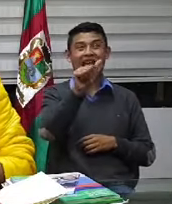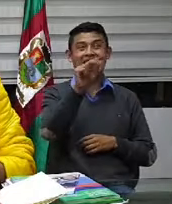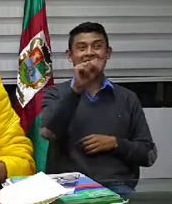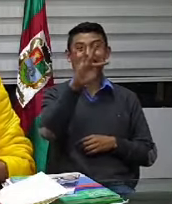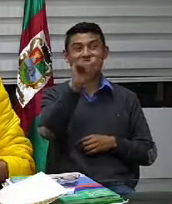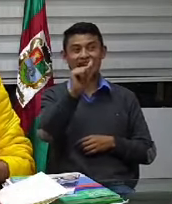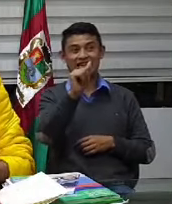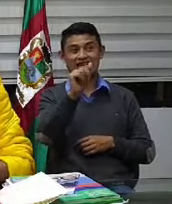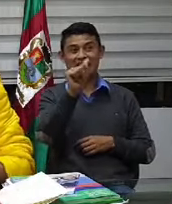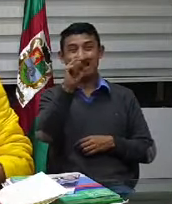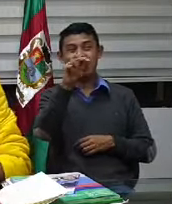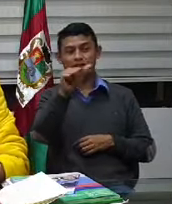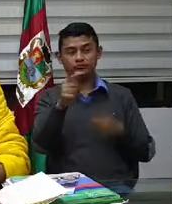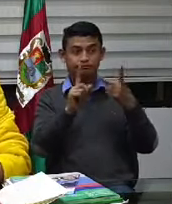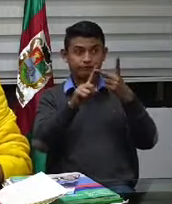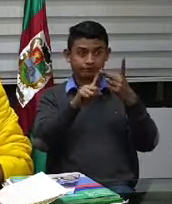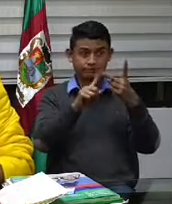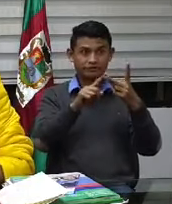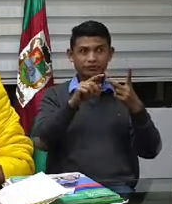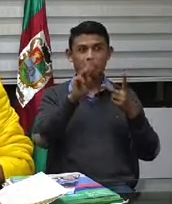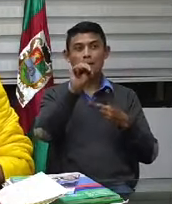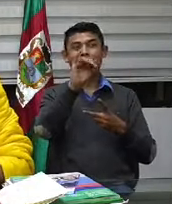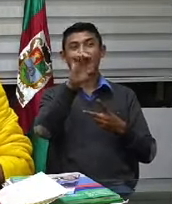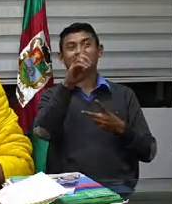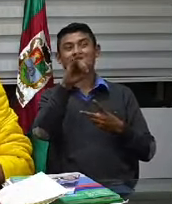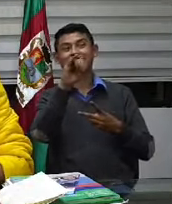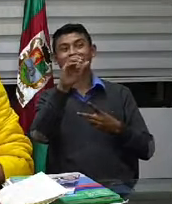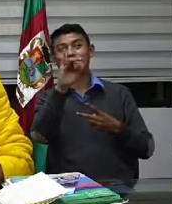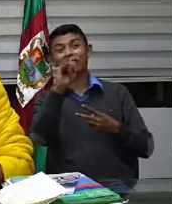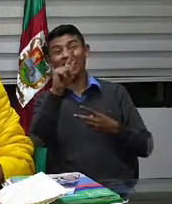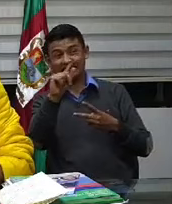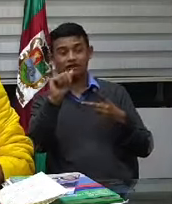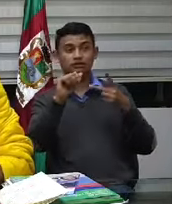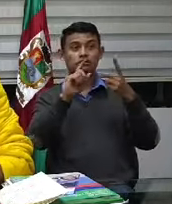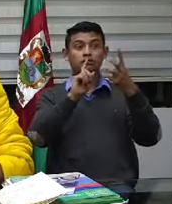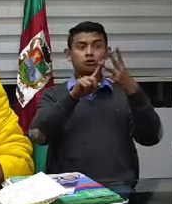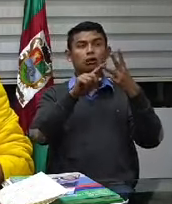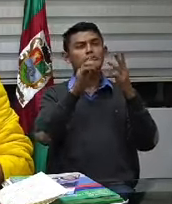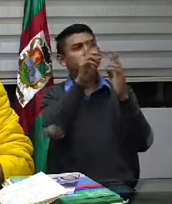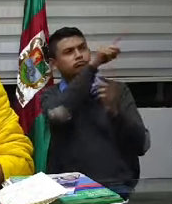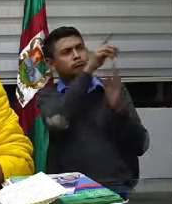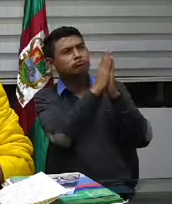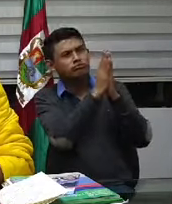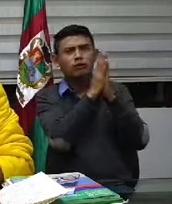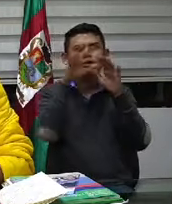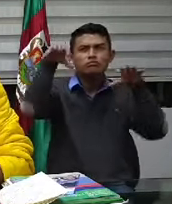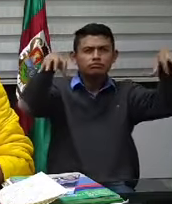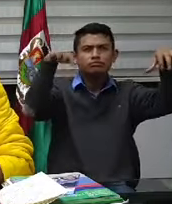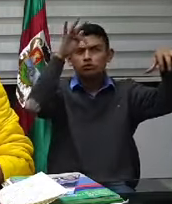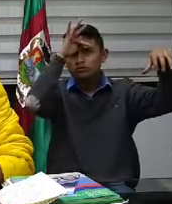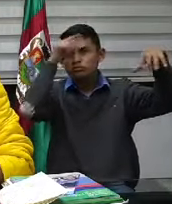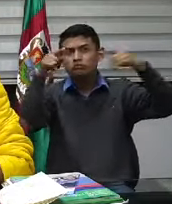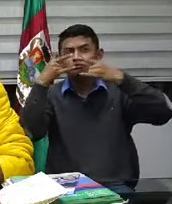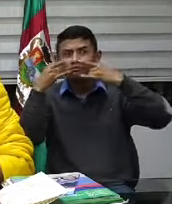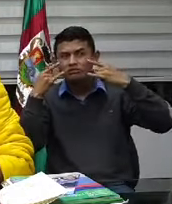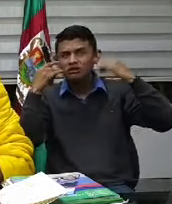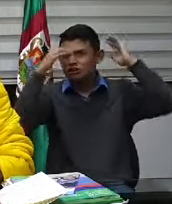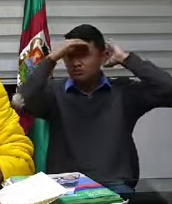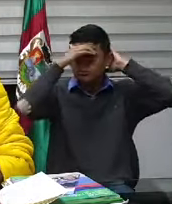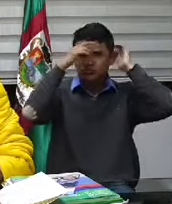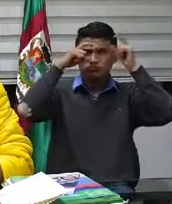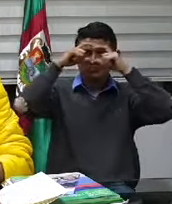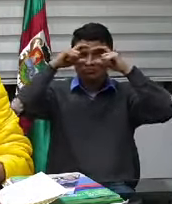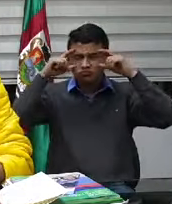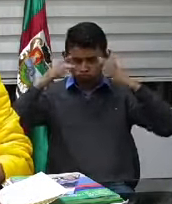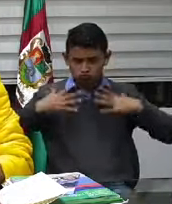IPS que realizan consulta o que siguieron realizando algún tipo de actividad que por favor protejan a todo el personal sanitario la